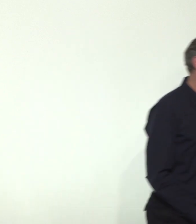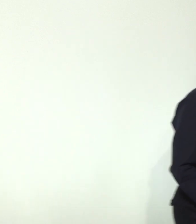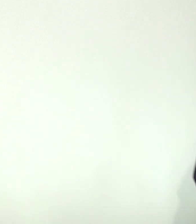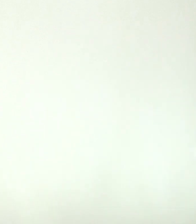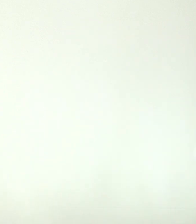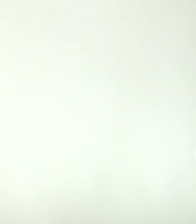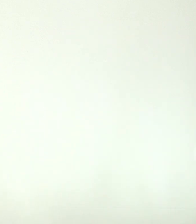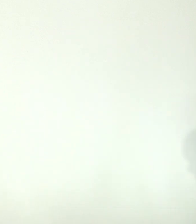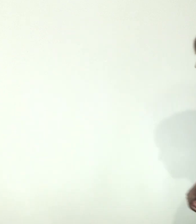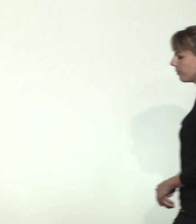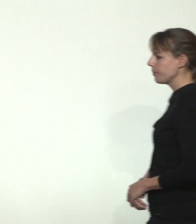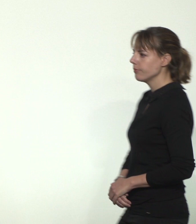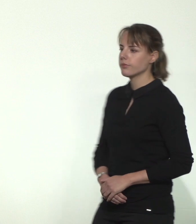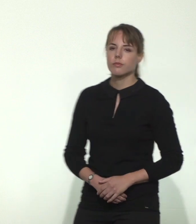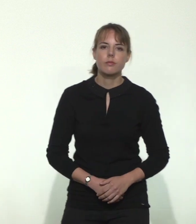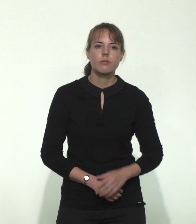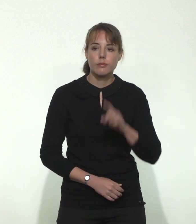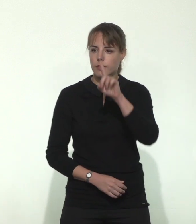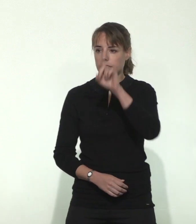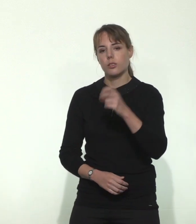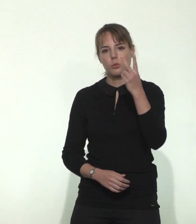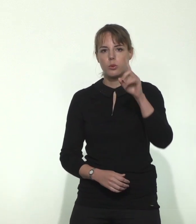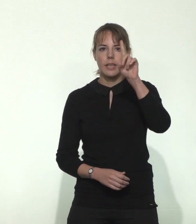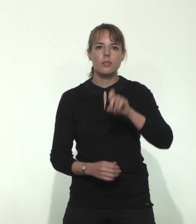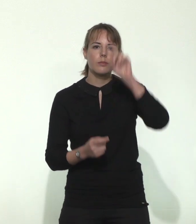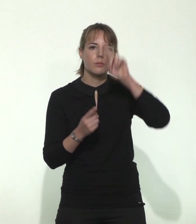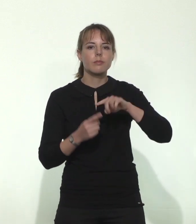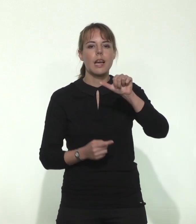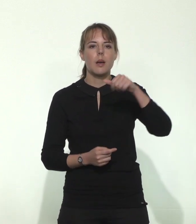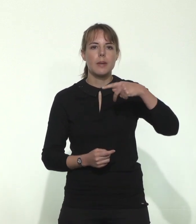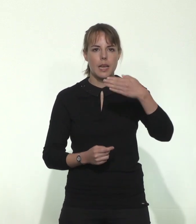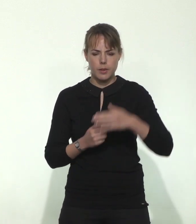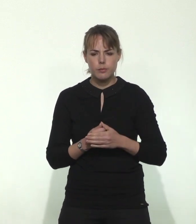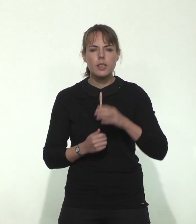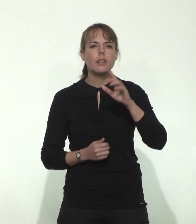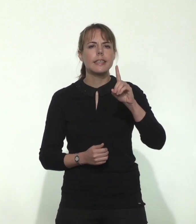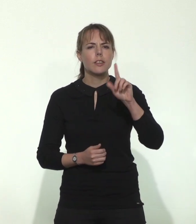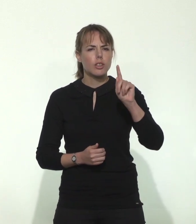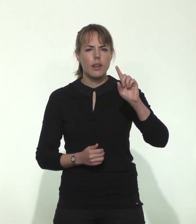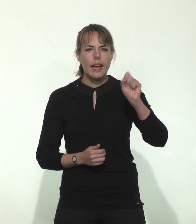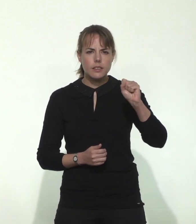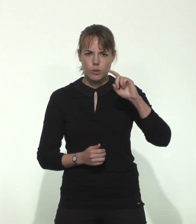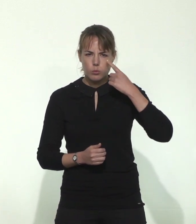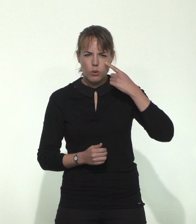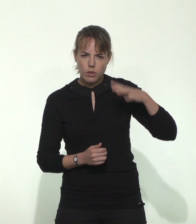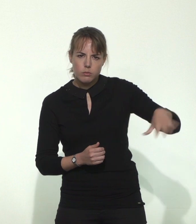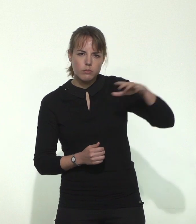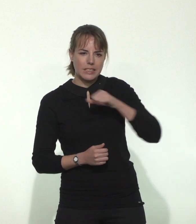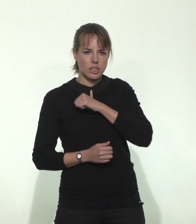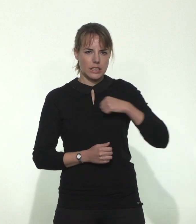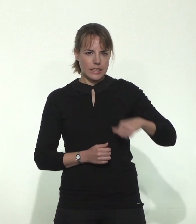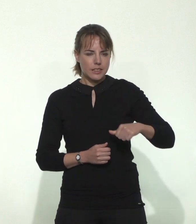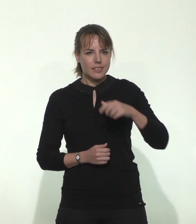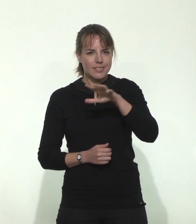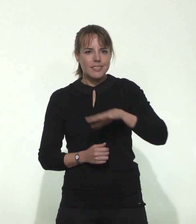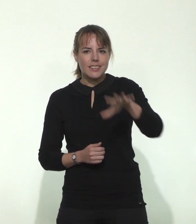Une question pour l'APM, deux même. Est-ce que la DGS a conscience que la Chine semble largement sous-estimer le nombre de morts du